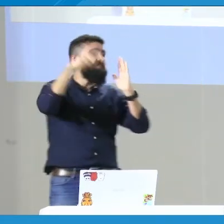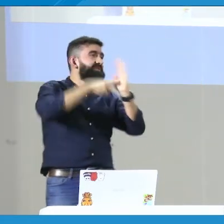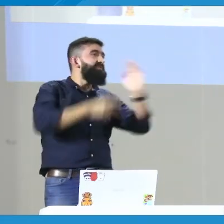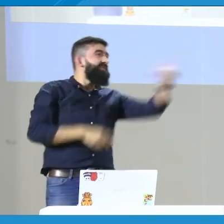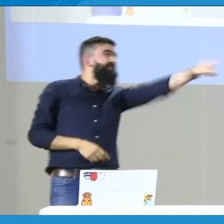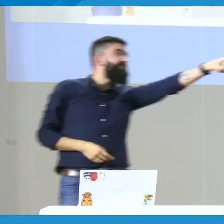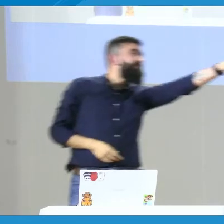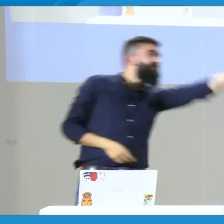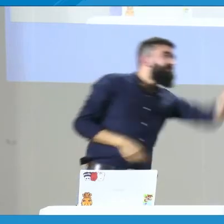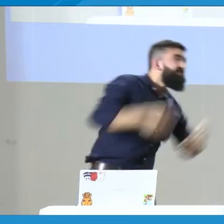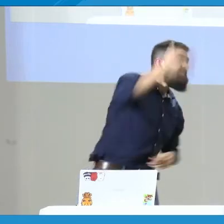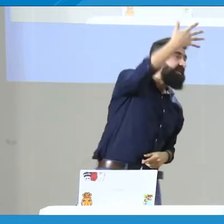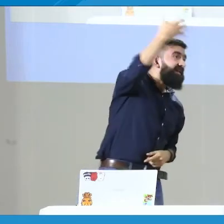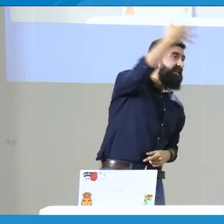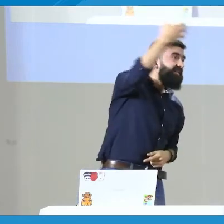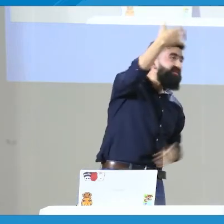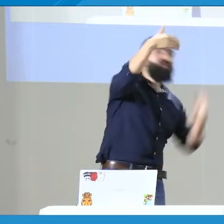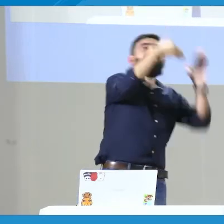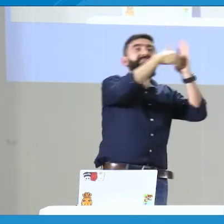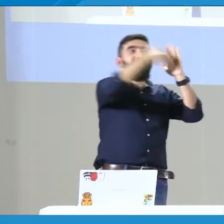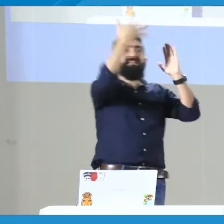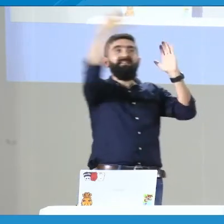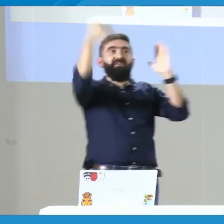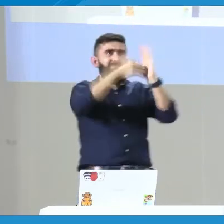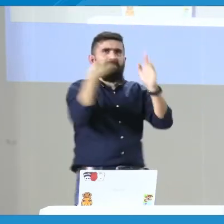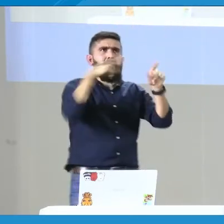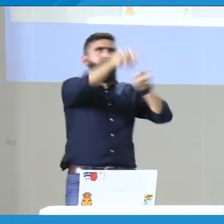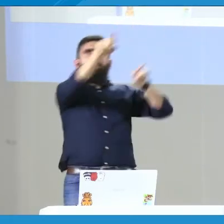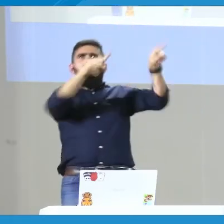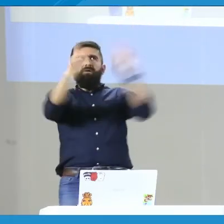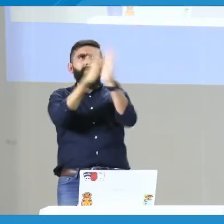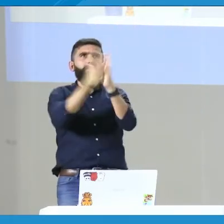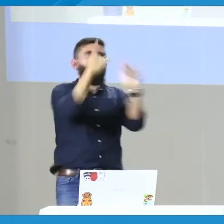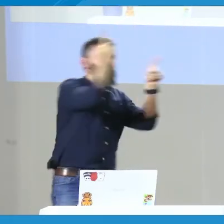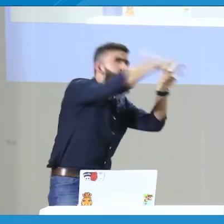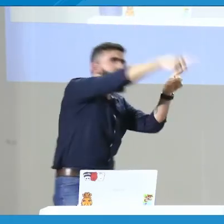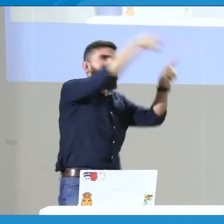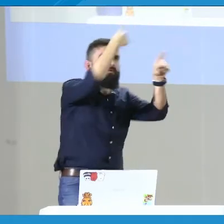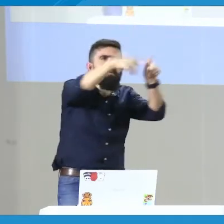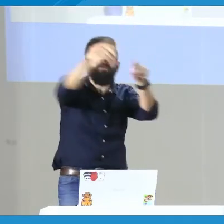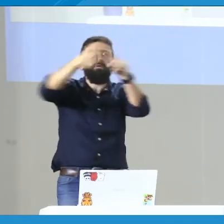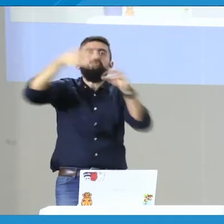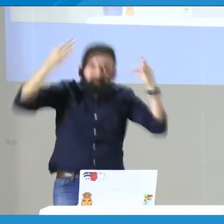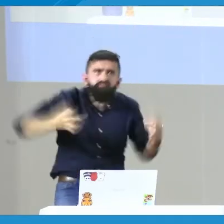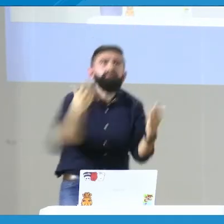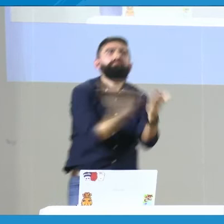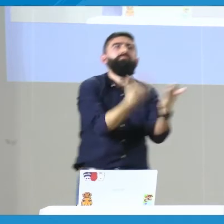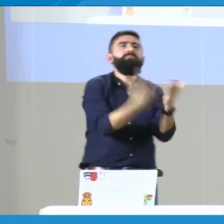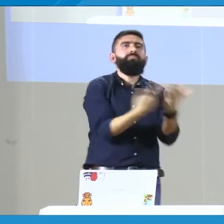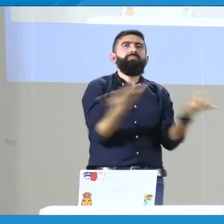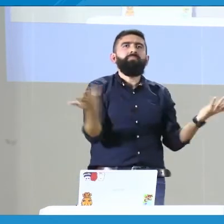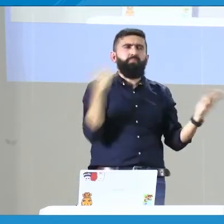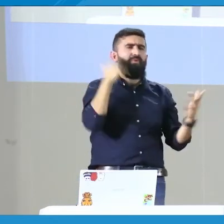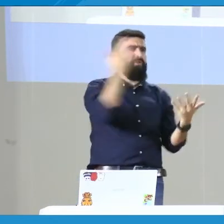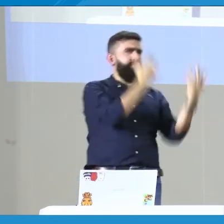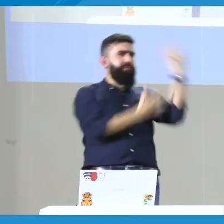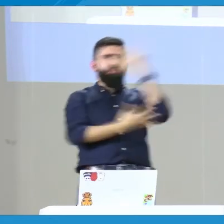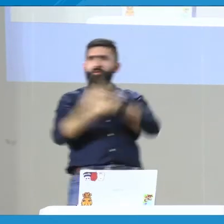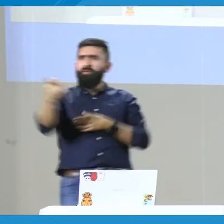¿Seiscientos mil, siete mil, quién da más, por allí, quinientos, quinientos mil. Bueno, si ven, vemos que no tenemos una